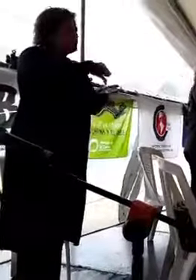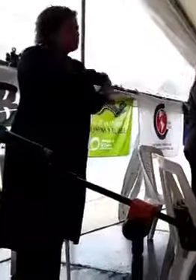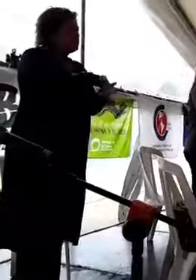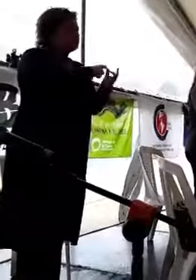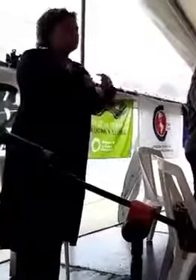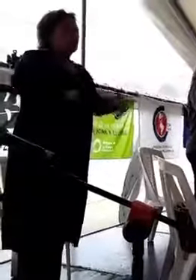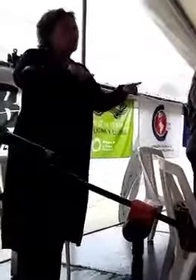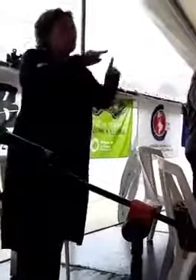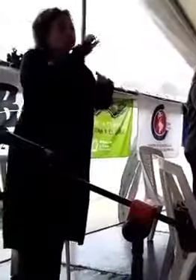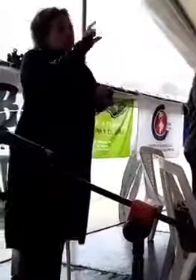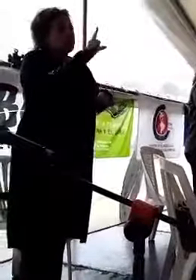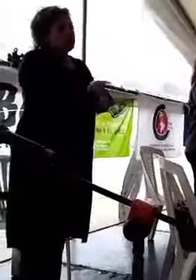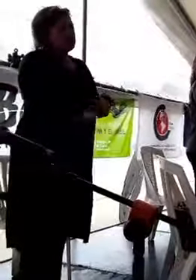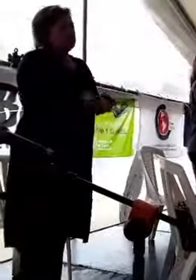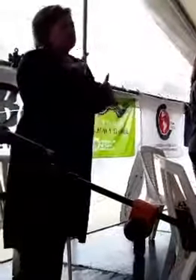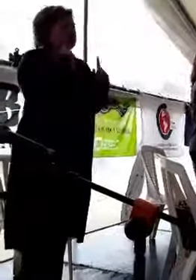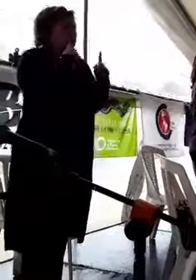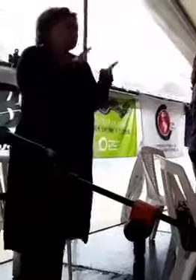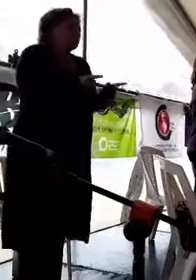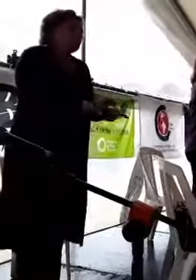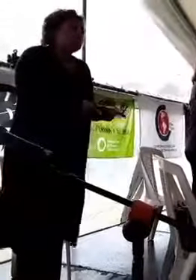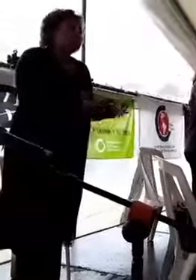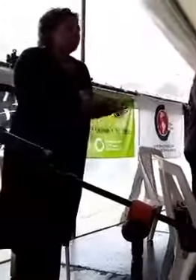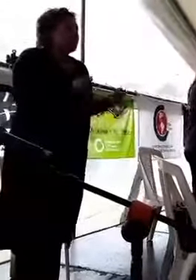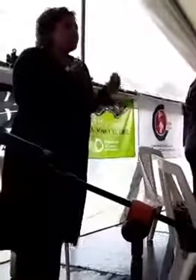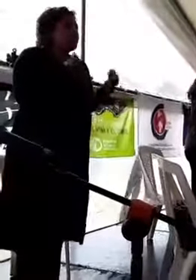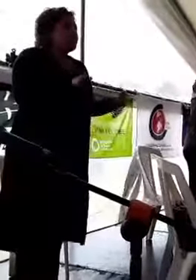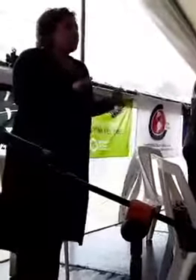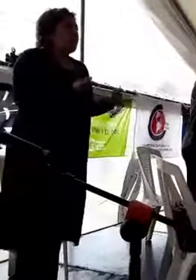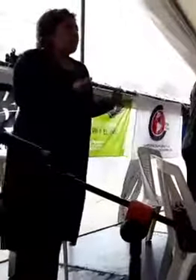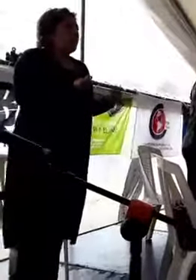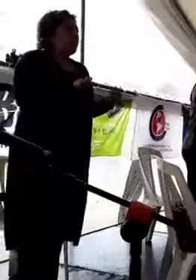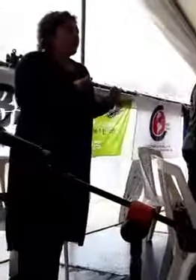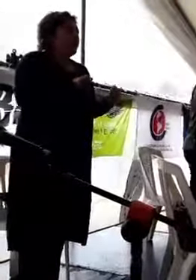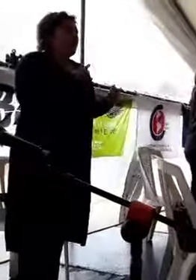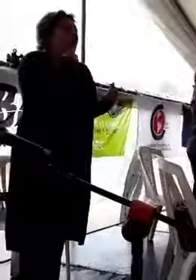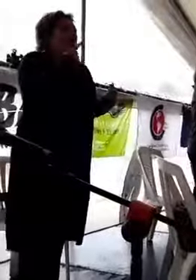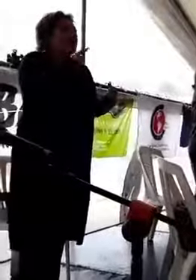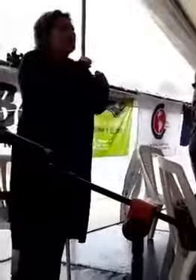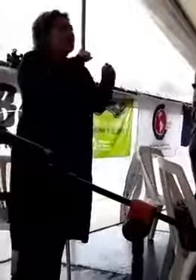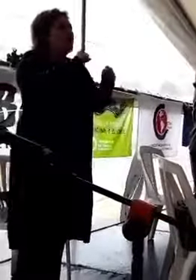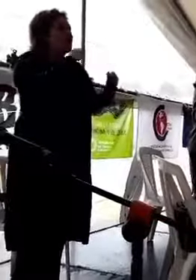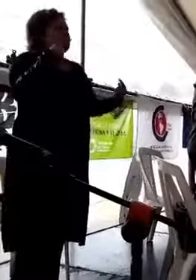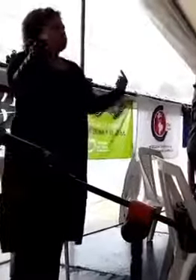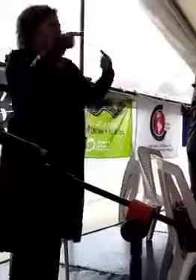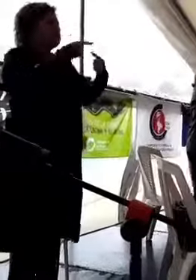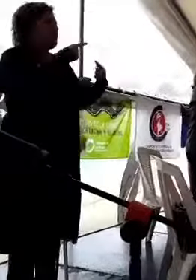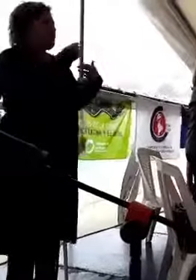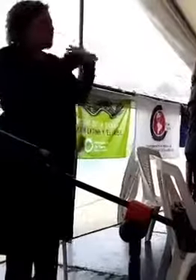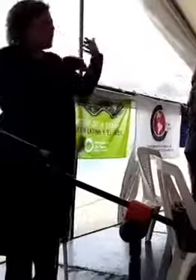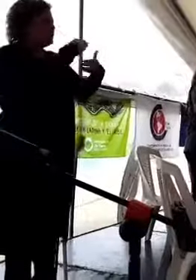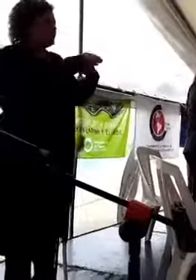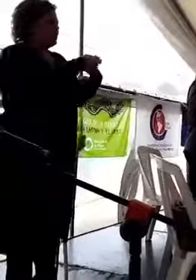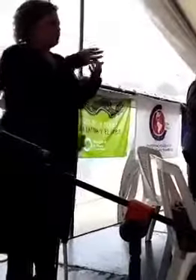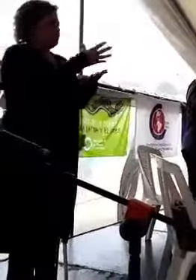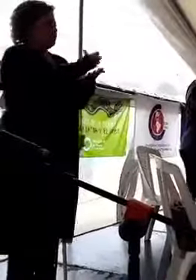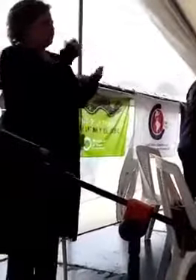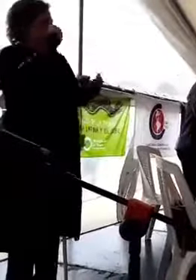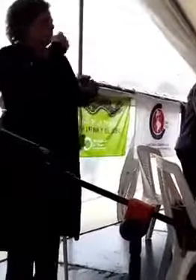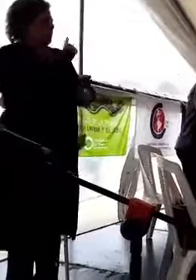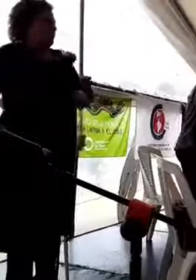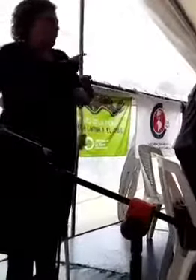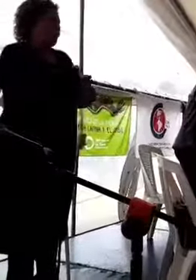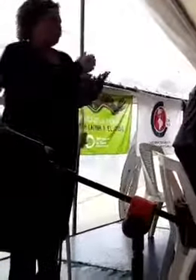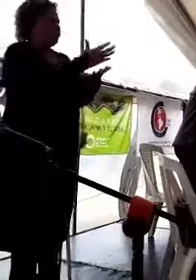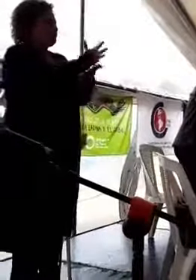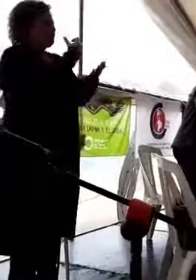nossa região, inclusive para nos contrapormos ao processo de concentração de poder